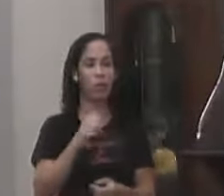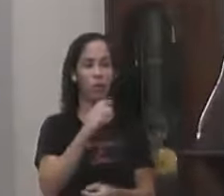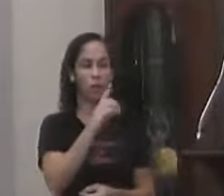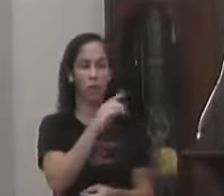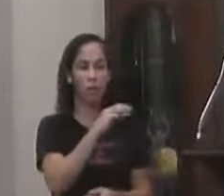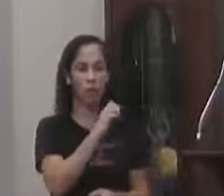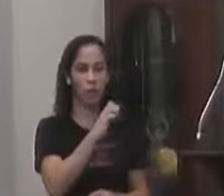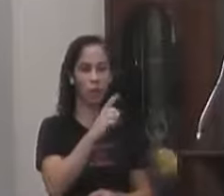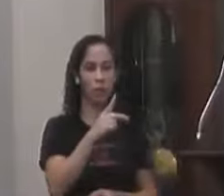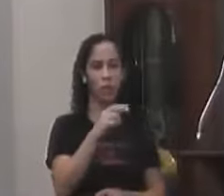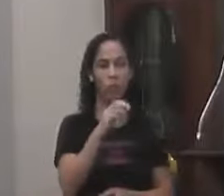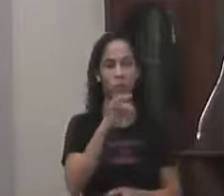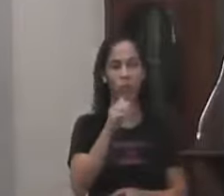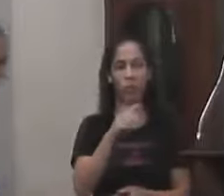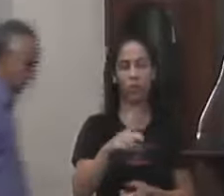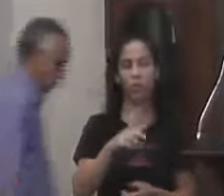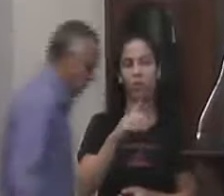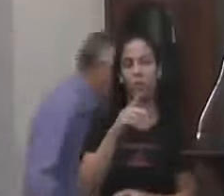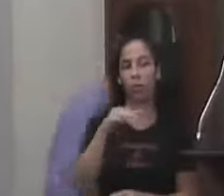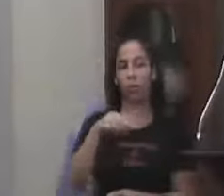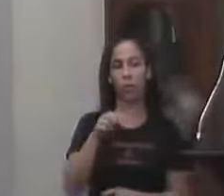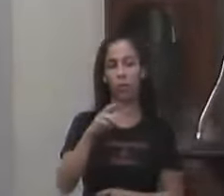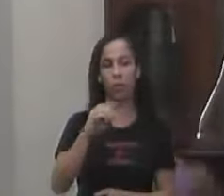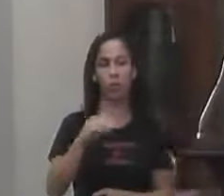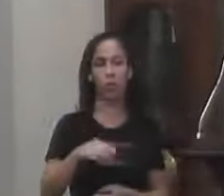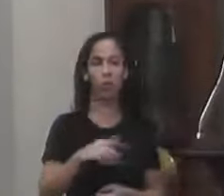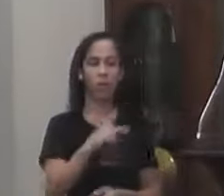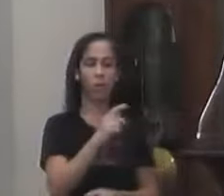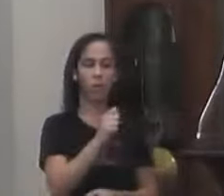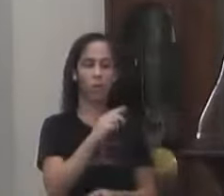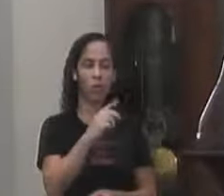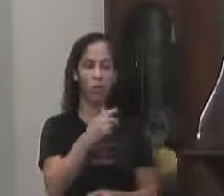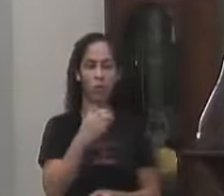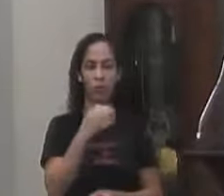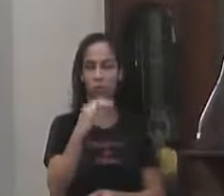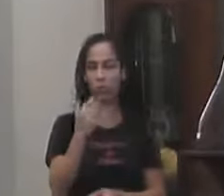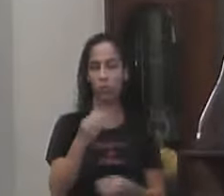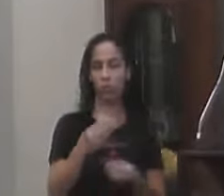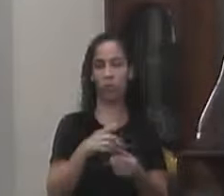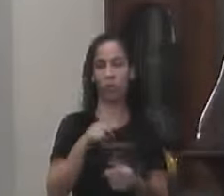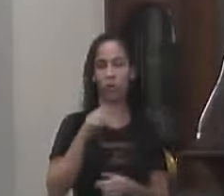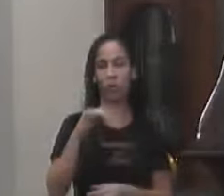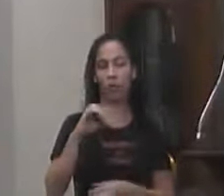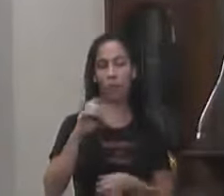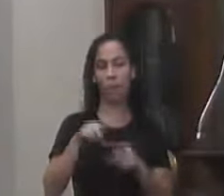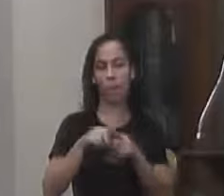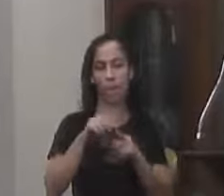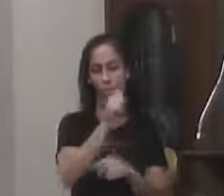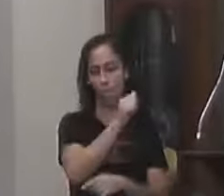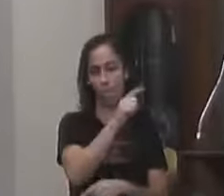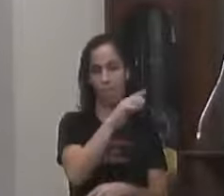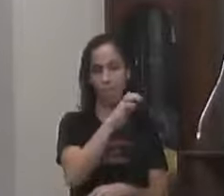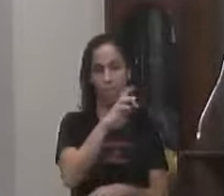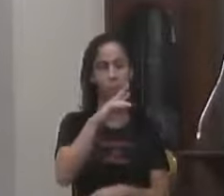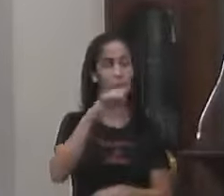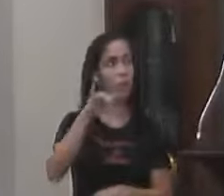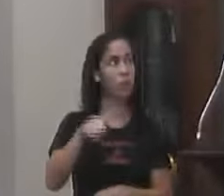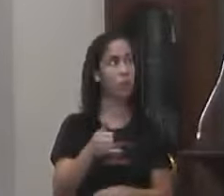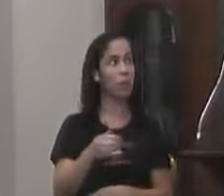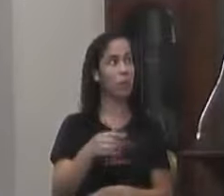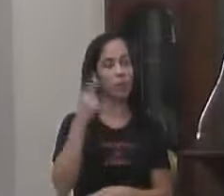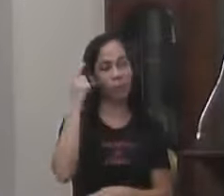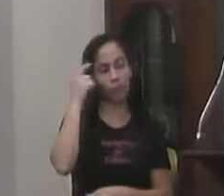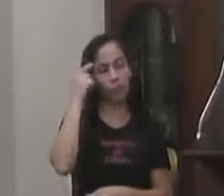Pacheco Líder do governador Na Lerge E Um homem Com uma